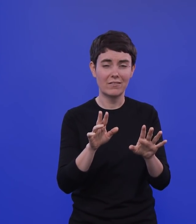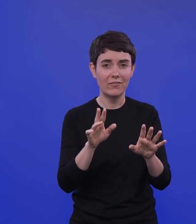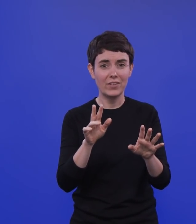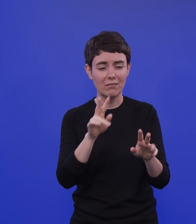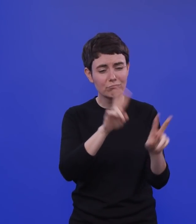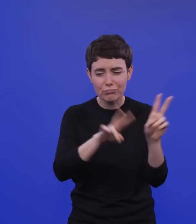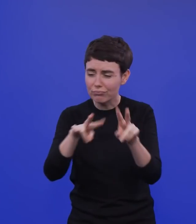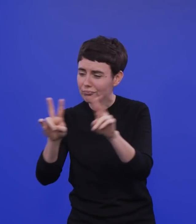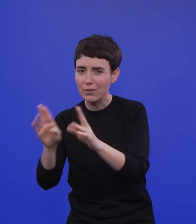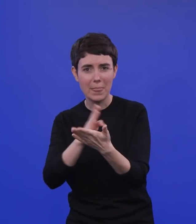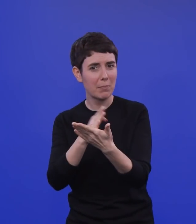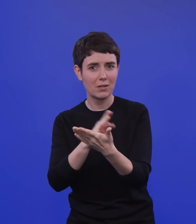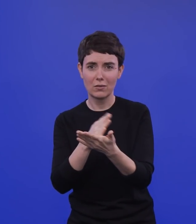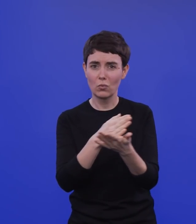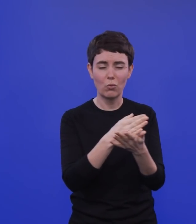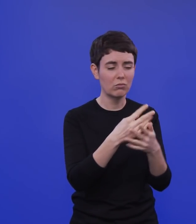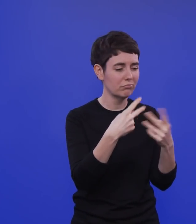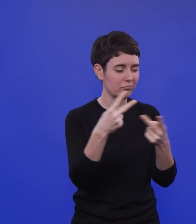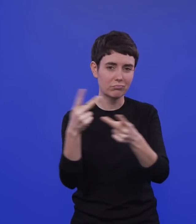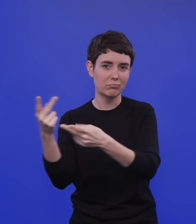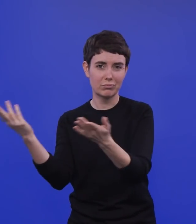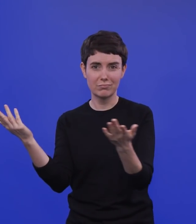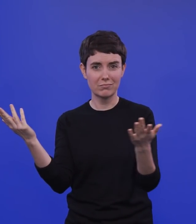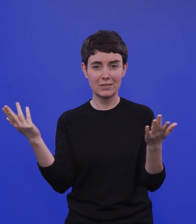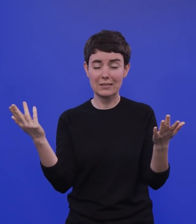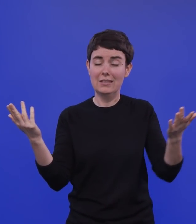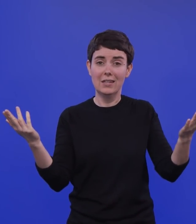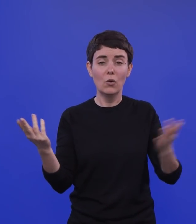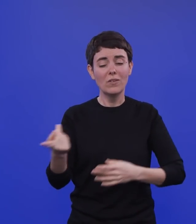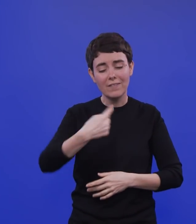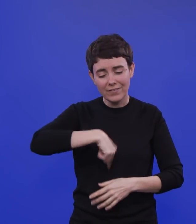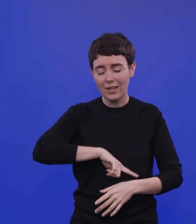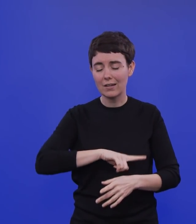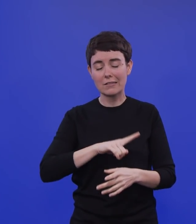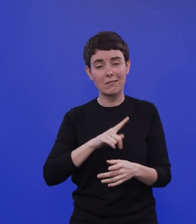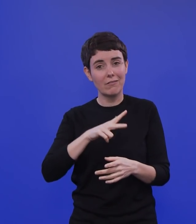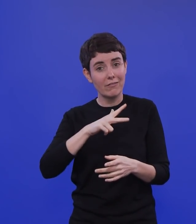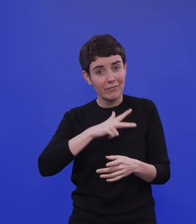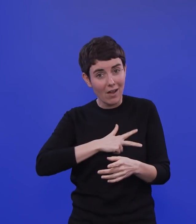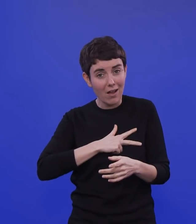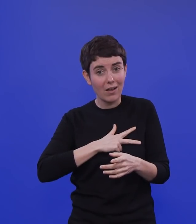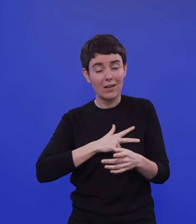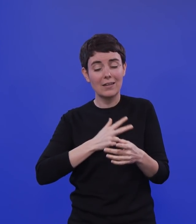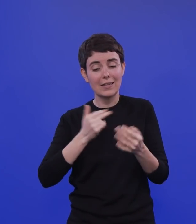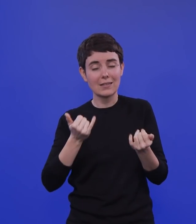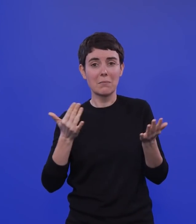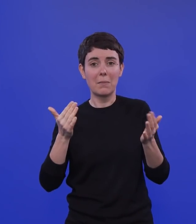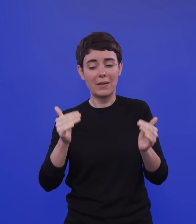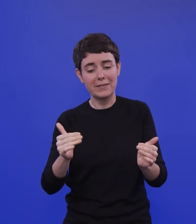unterschiedlichste Art und Weise gefärbt wird. Und ich glaube, wir müssen da alle zusammen irgendwie mal nüchtern drauf schauen. Und